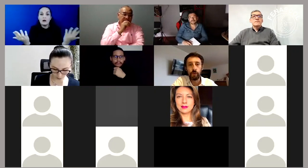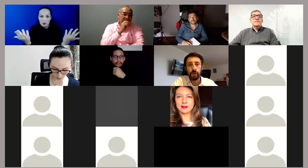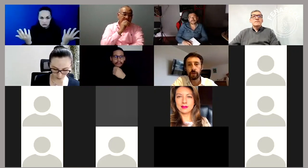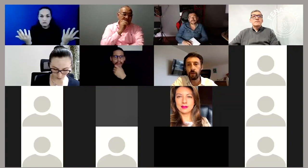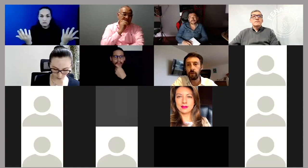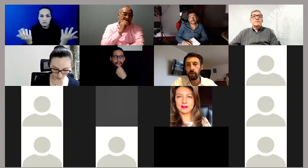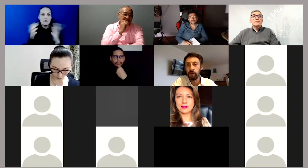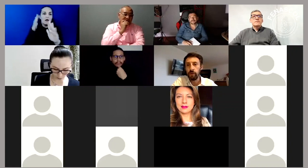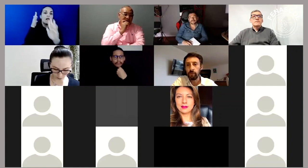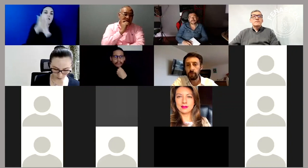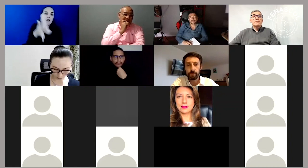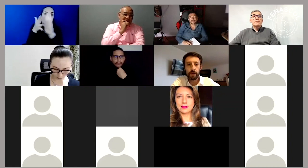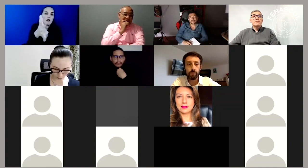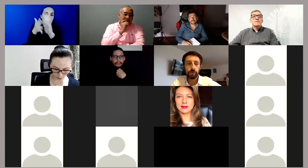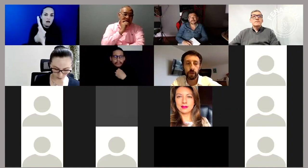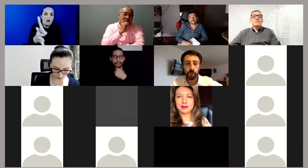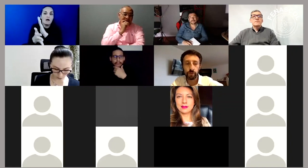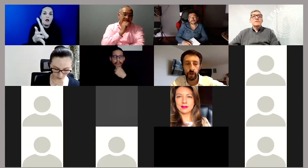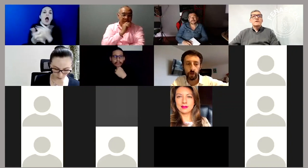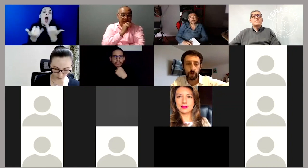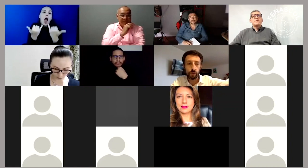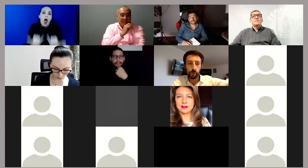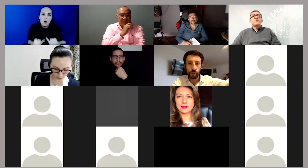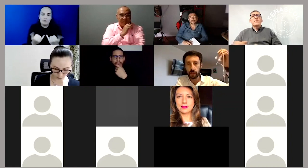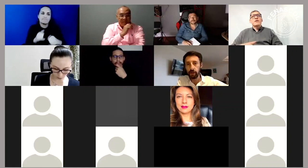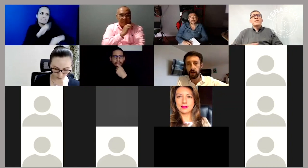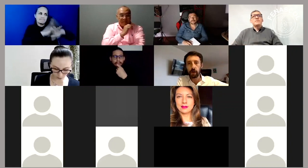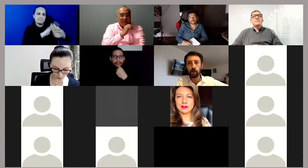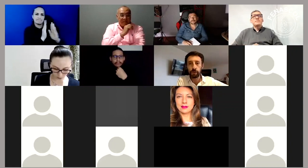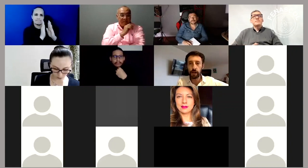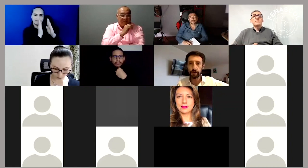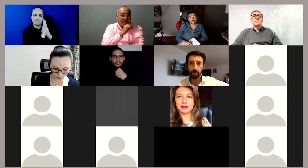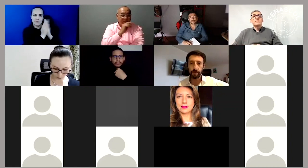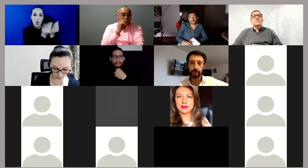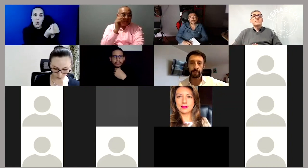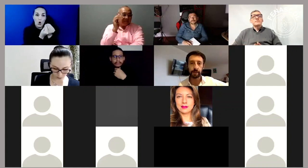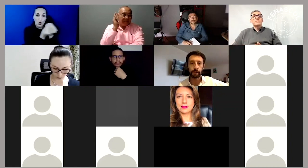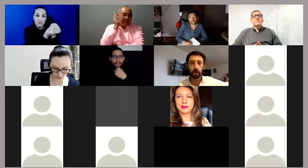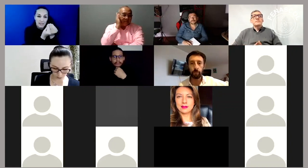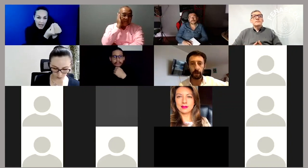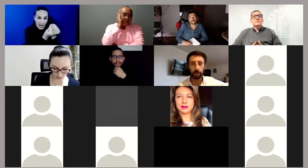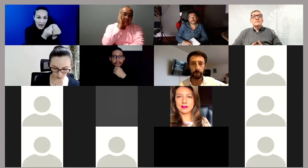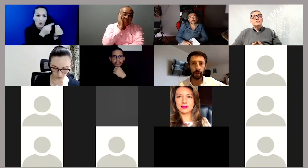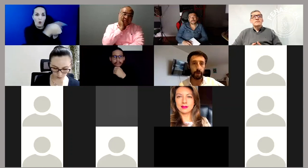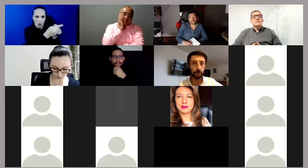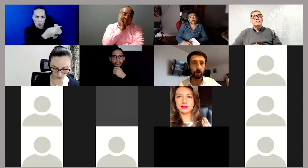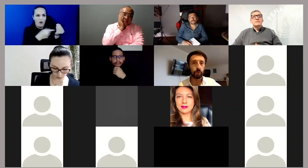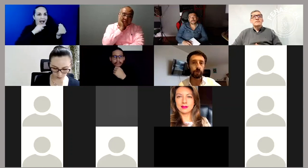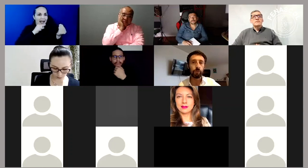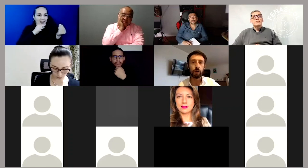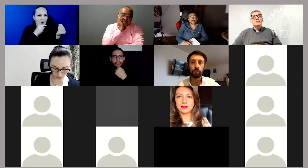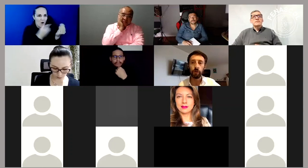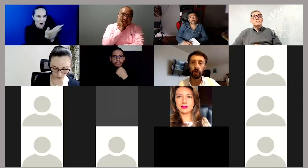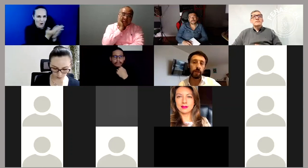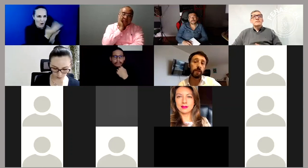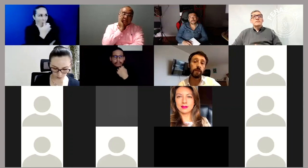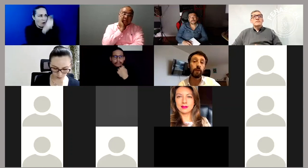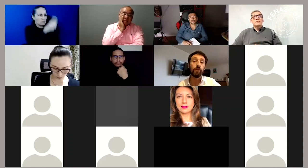pues, por ello y por lo que se dijo en esa reunión, pues, pedimos al consejero que nos ayudara a coordinar estas mesas de